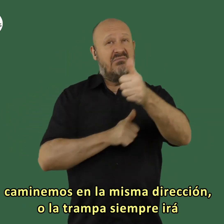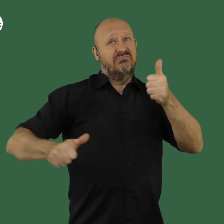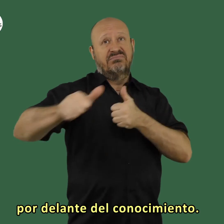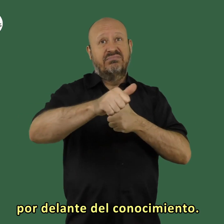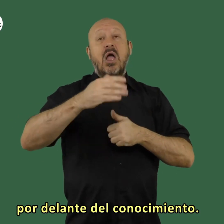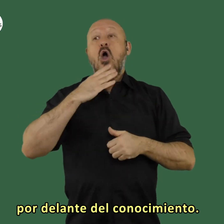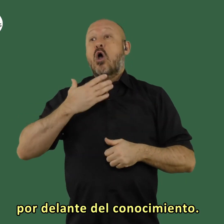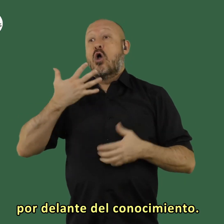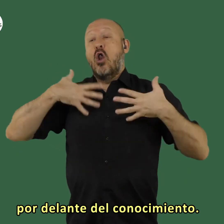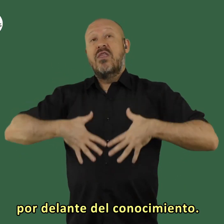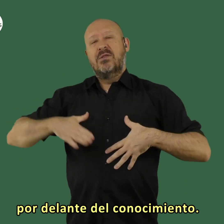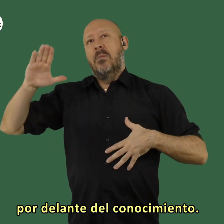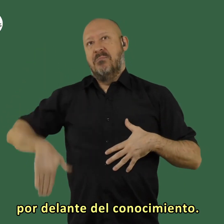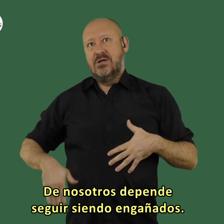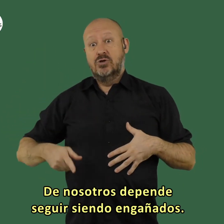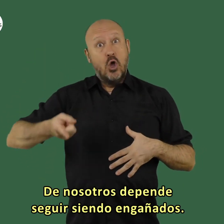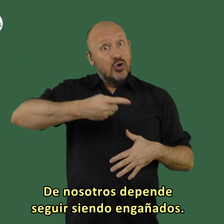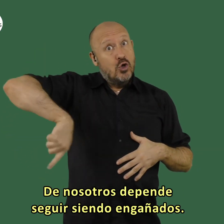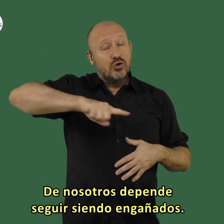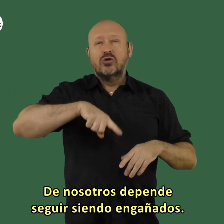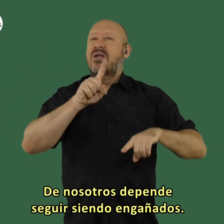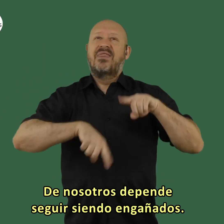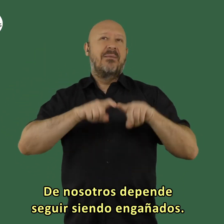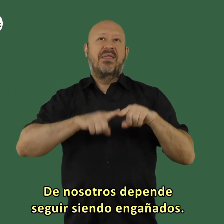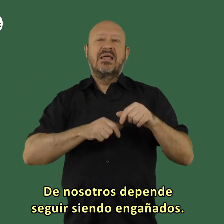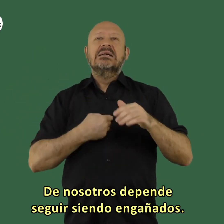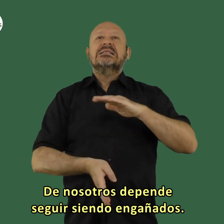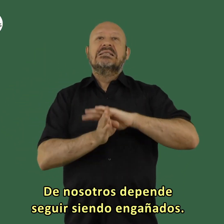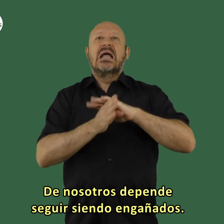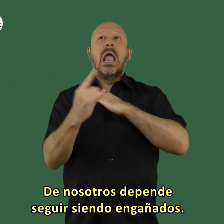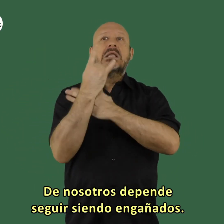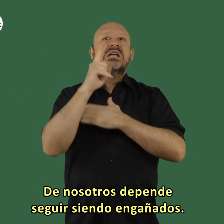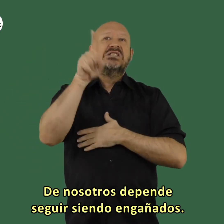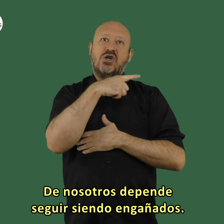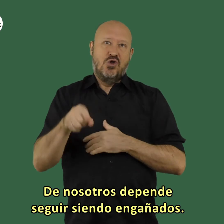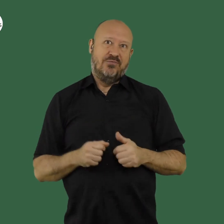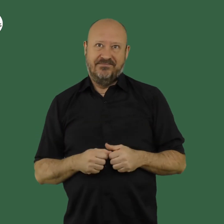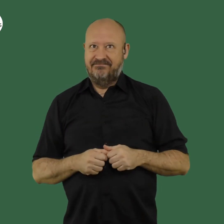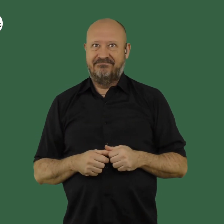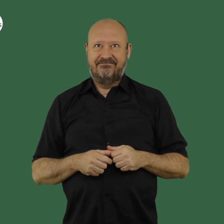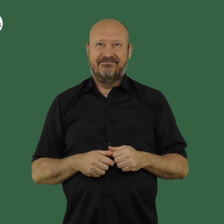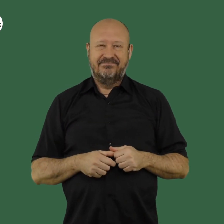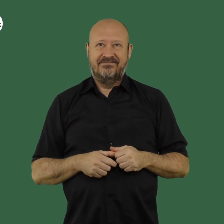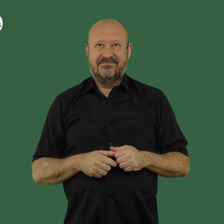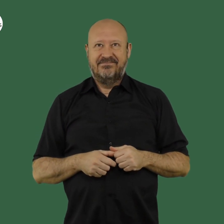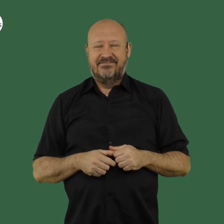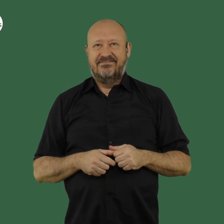siempre irá por delante del conocimiento de nosotros depende seguir siendo engañados